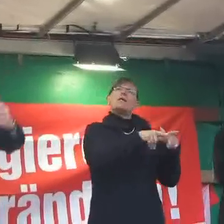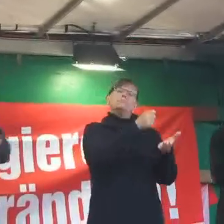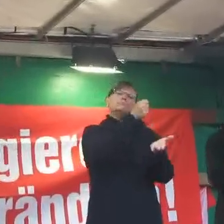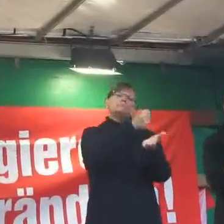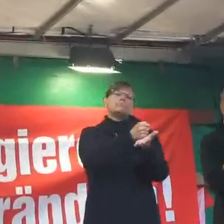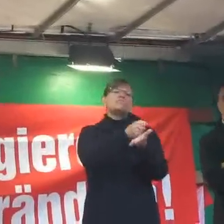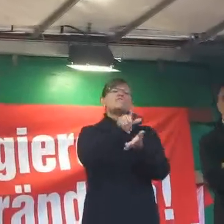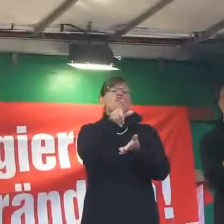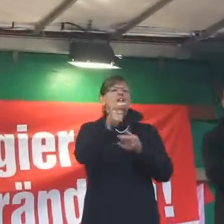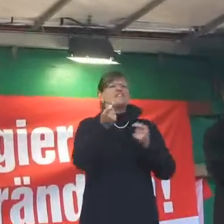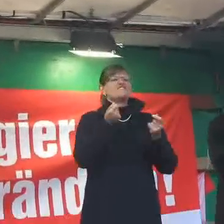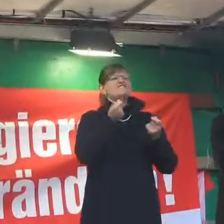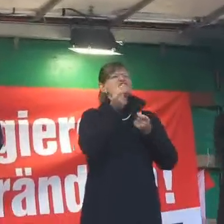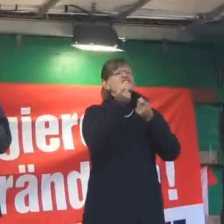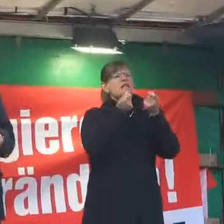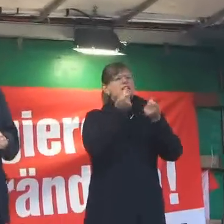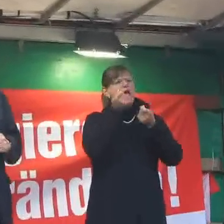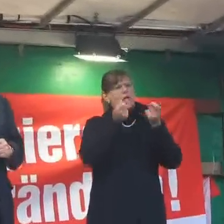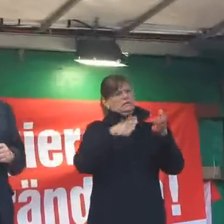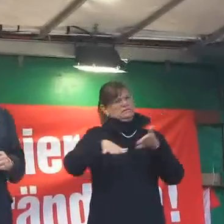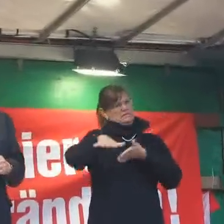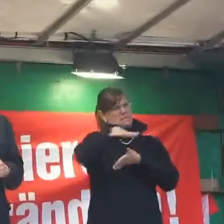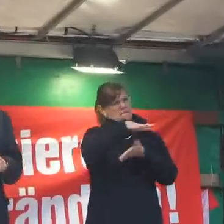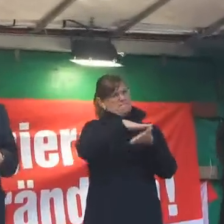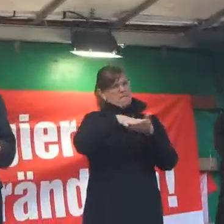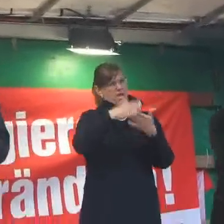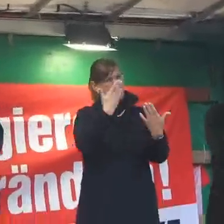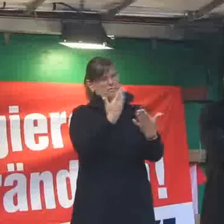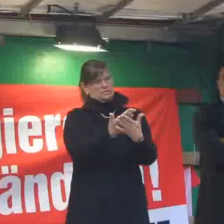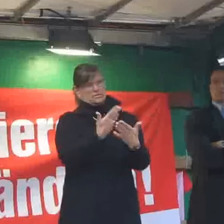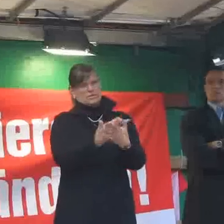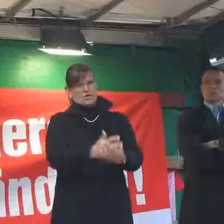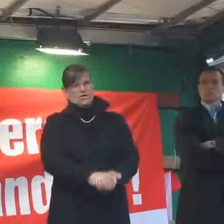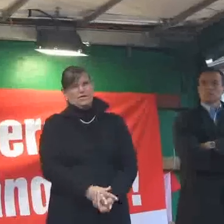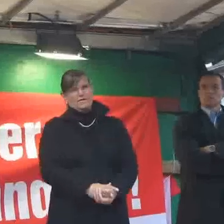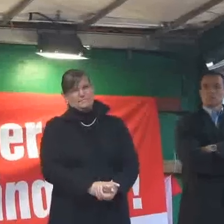der Beweis... Applaus